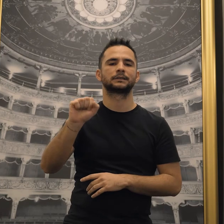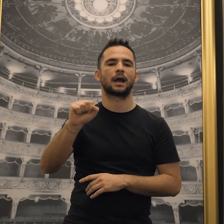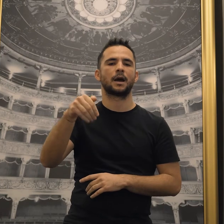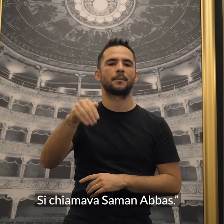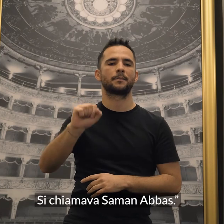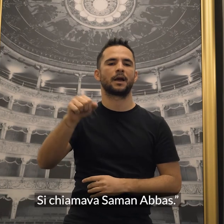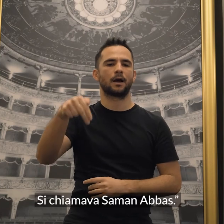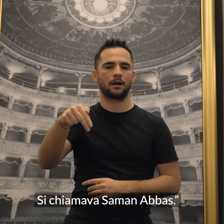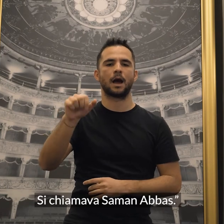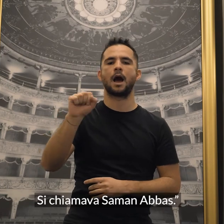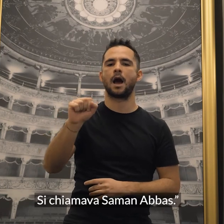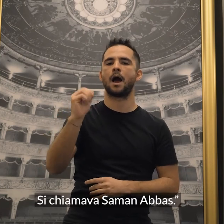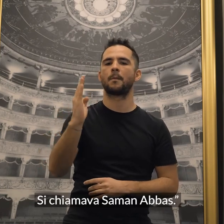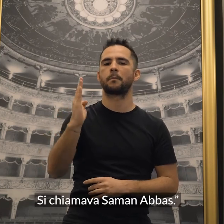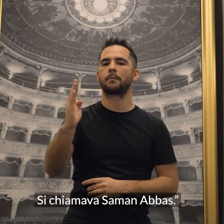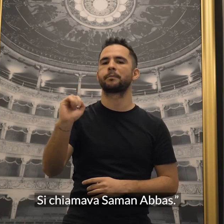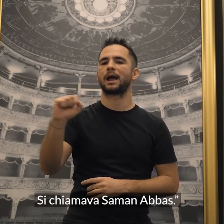Si chiamava Saman Abbas.